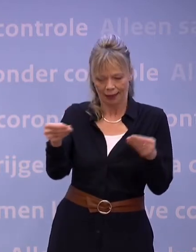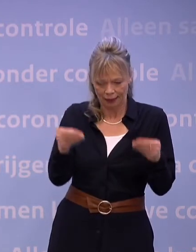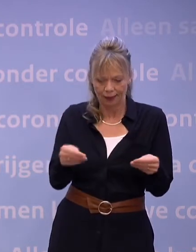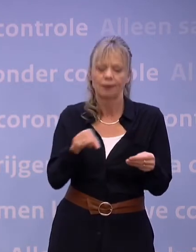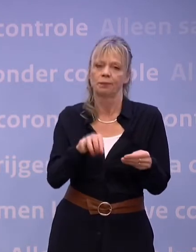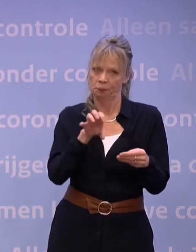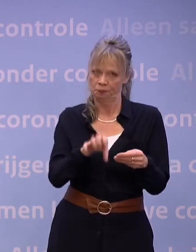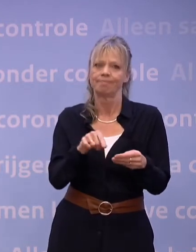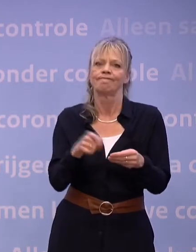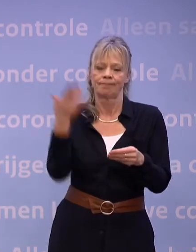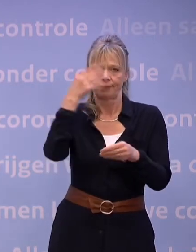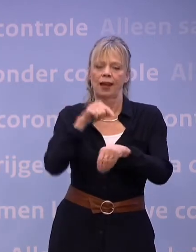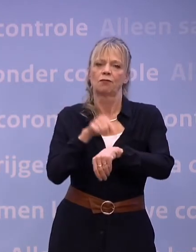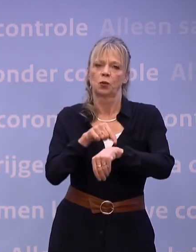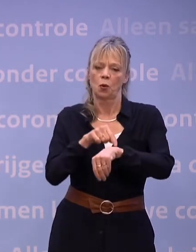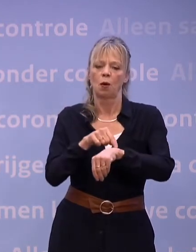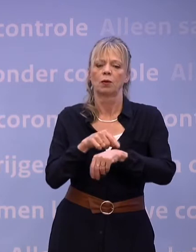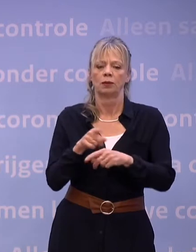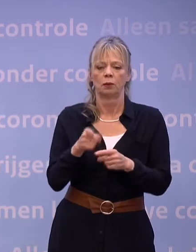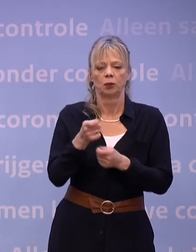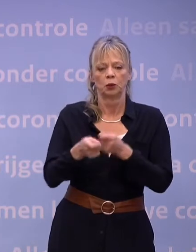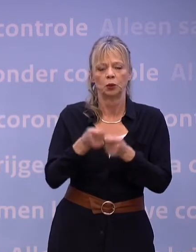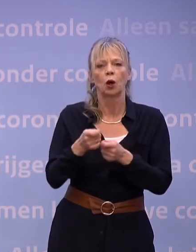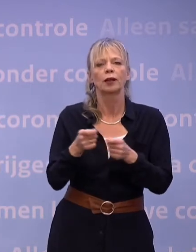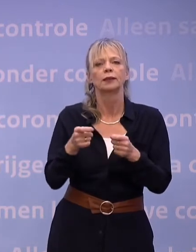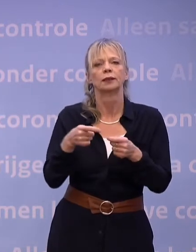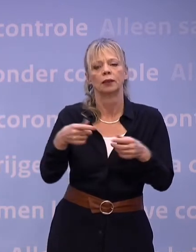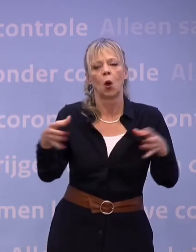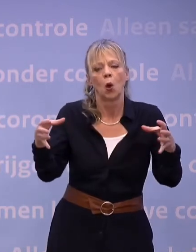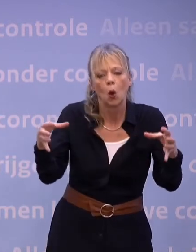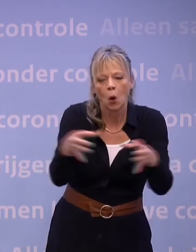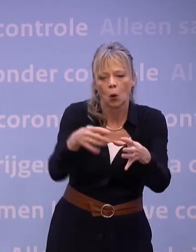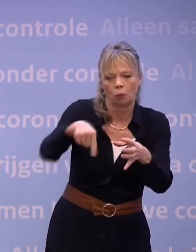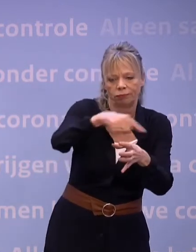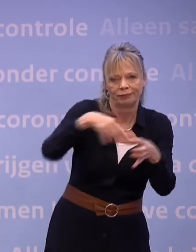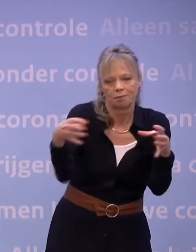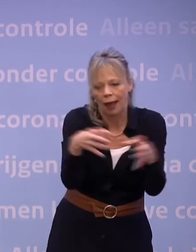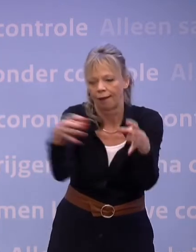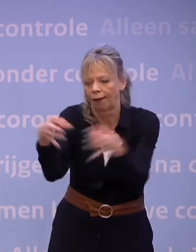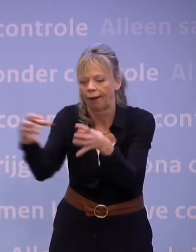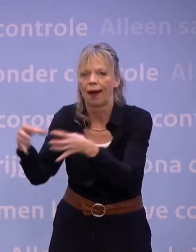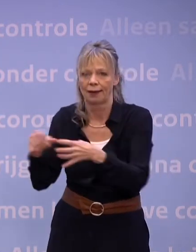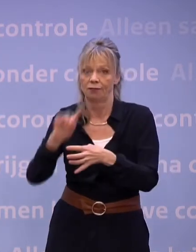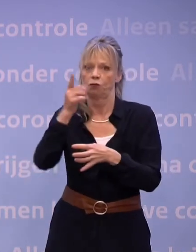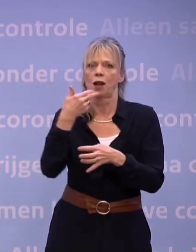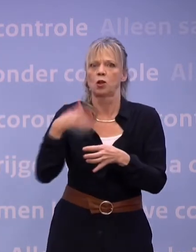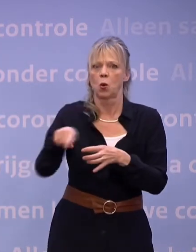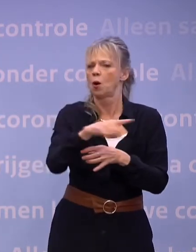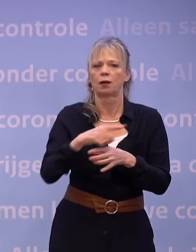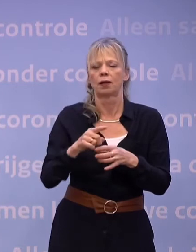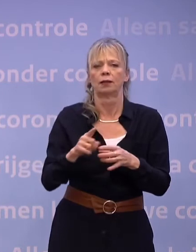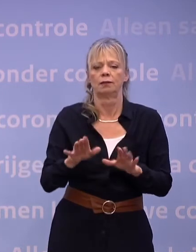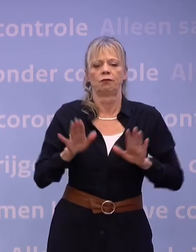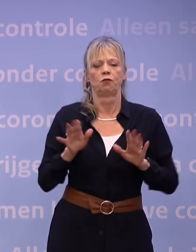mogelijkheid... ...om groepsvorming, vooral onder jongeren, tegen te gaan. Bovendien denken we dat het een